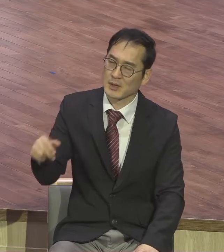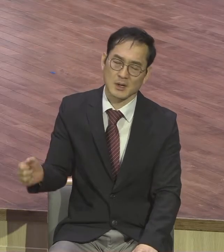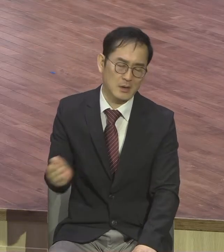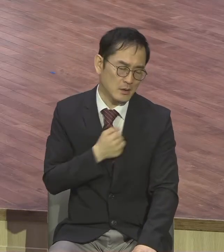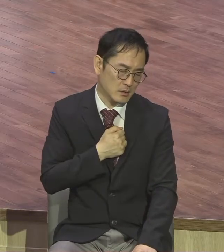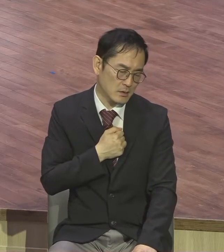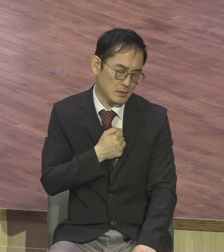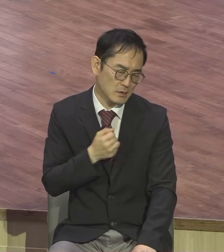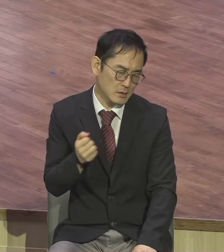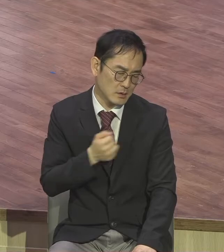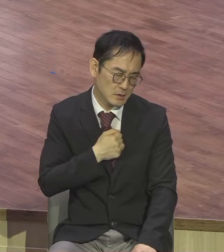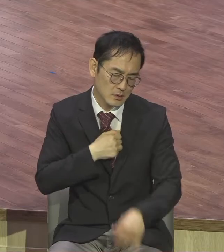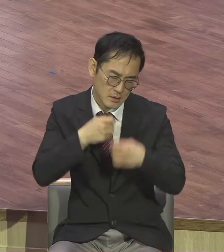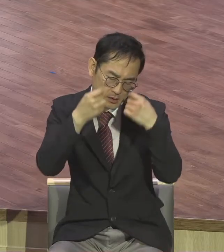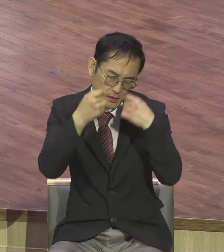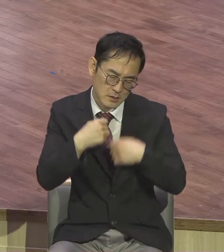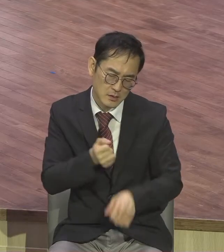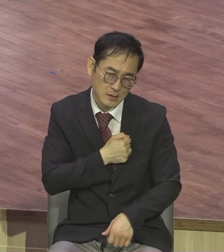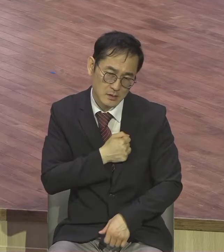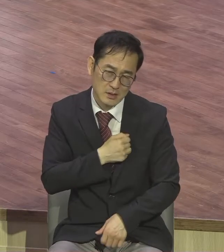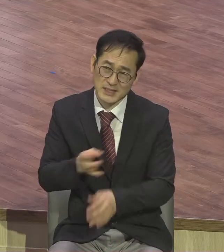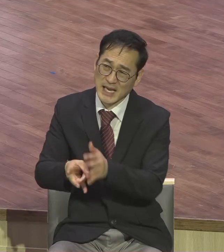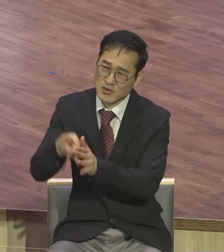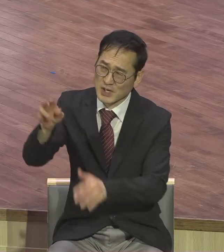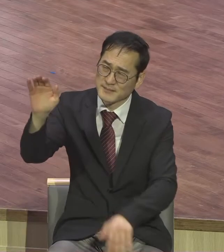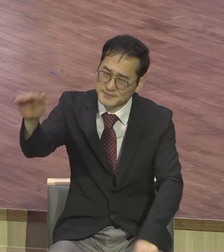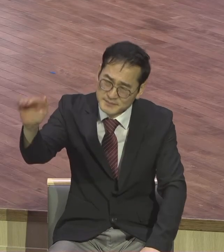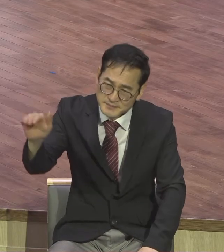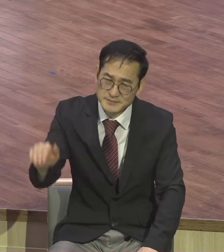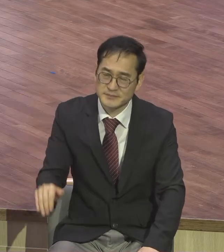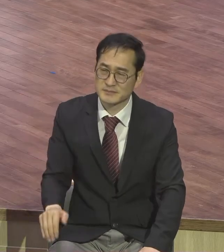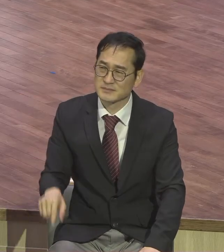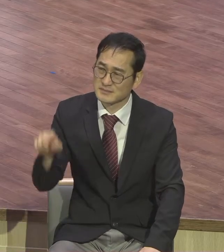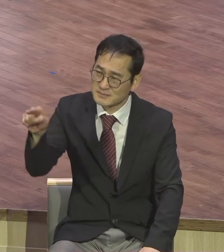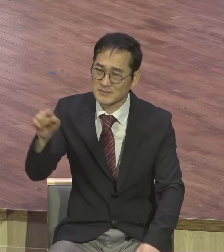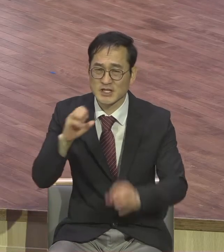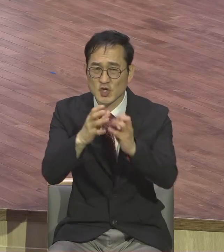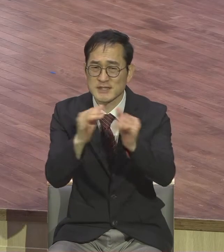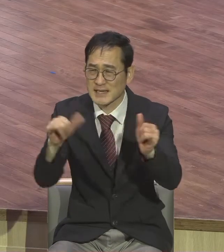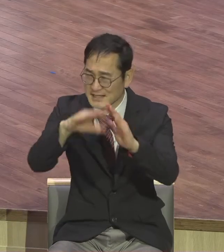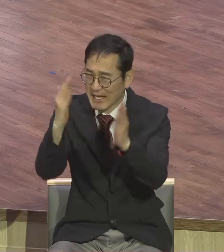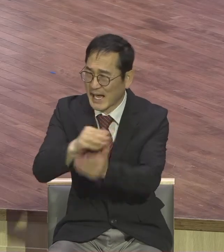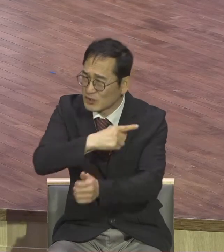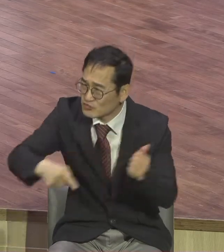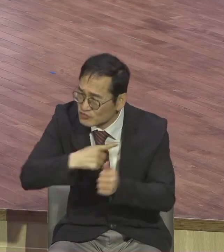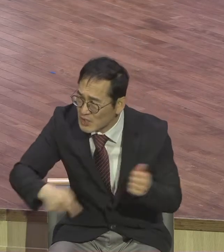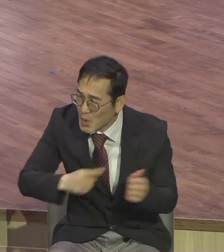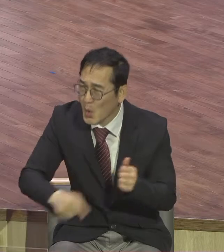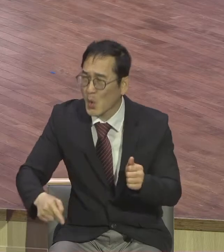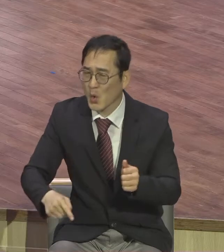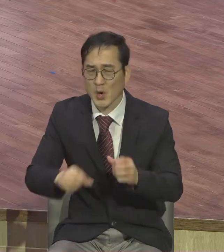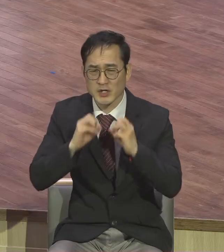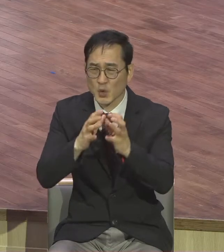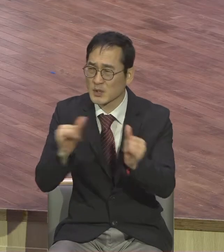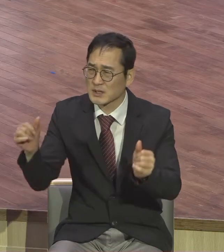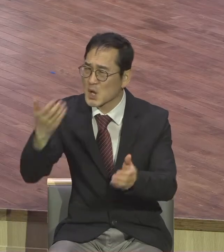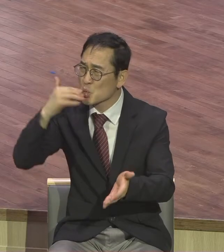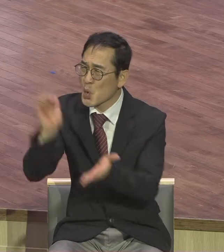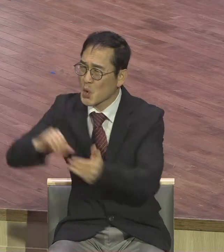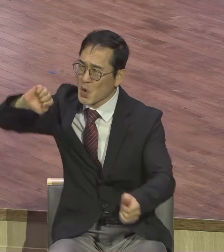예루살렘아 예루살렘아 선지자들을 죽이고 내게 파송된 자들을 돌로 치는 자요 암탈기